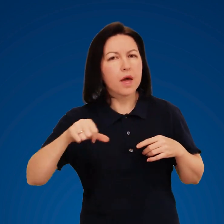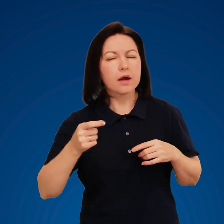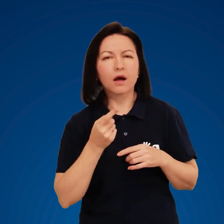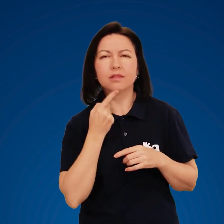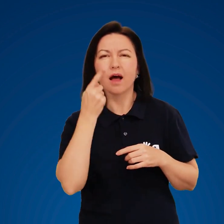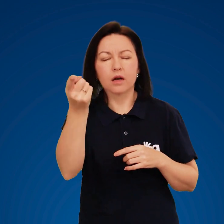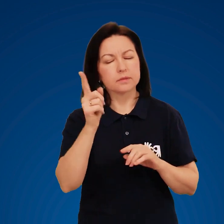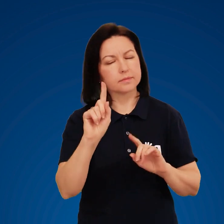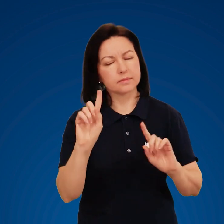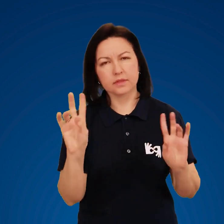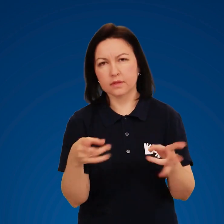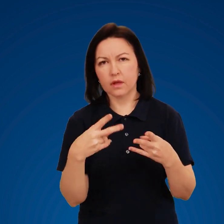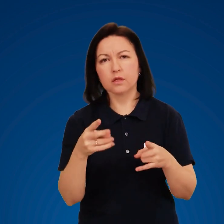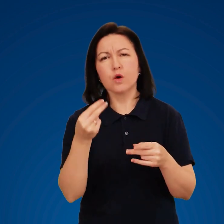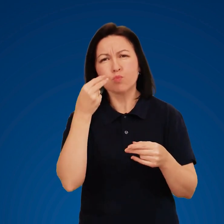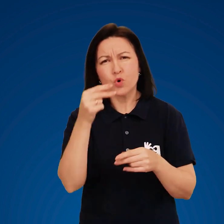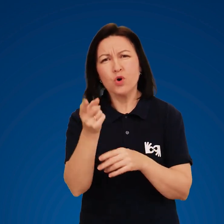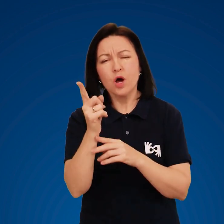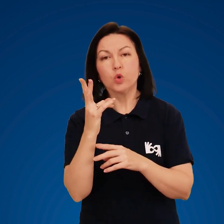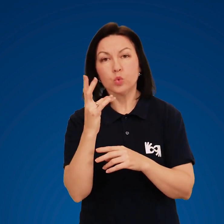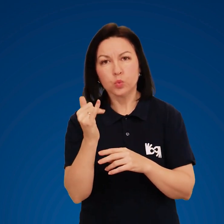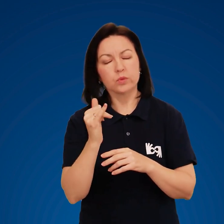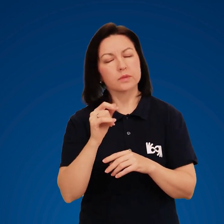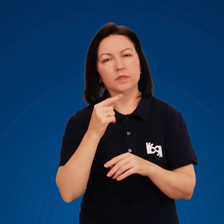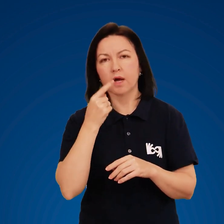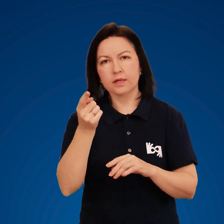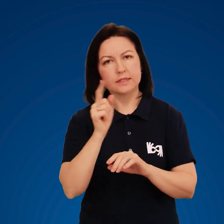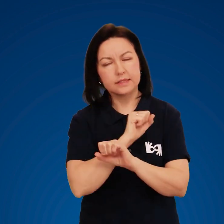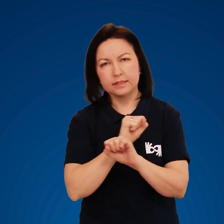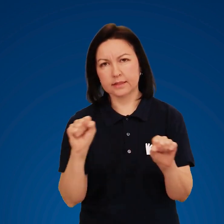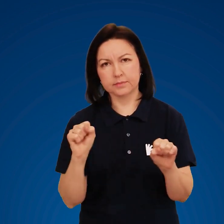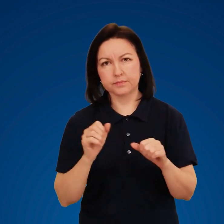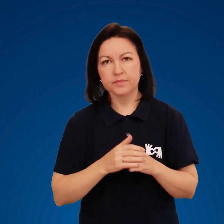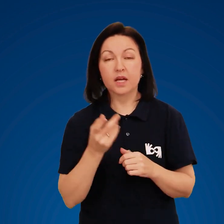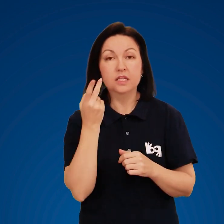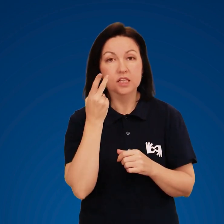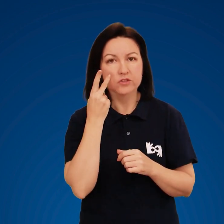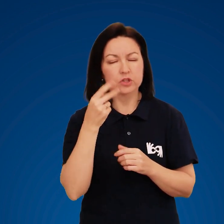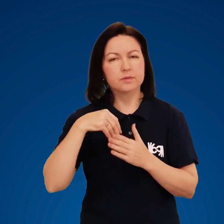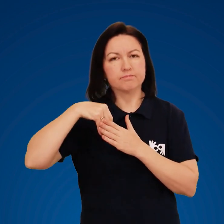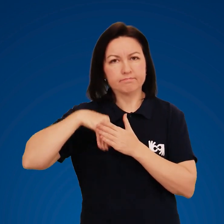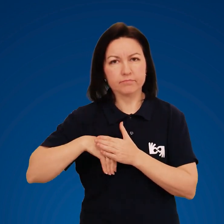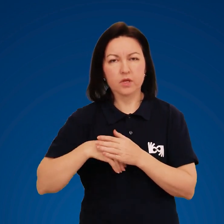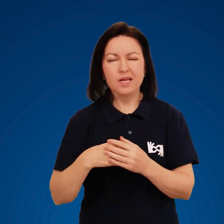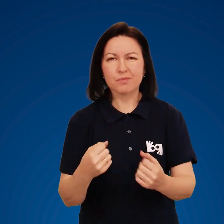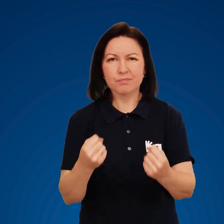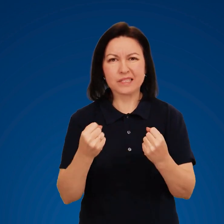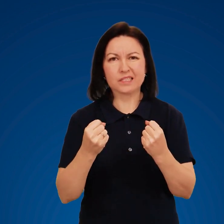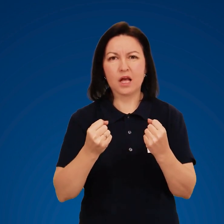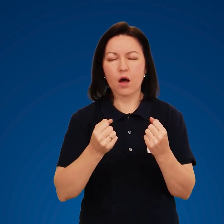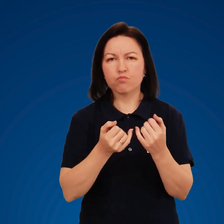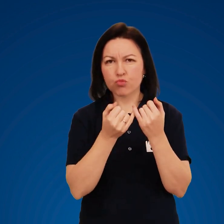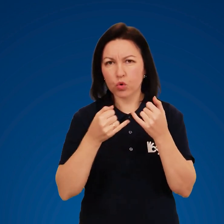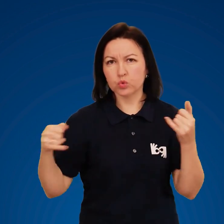далеко від берега, яке б клювання там не було. Завжди майте мотузку 12